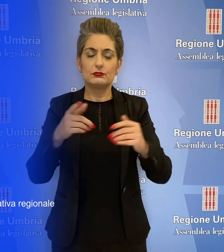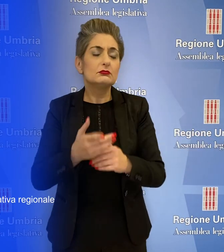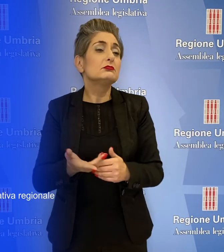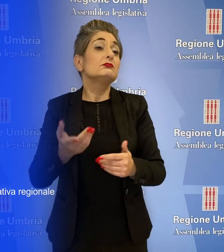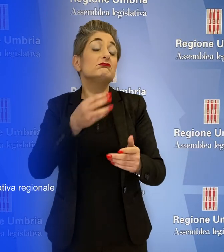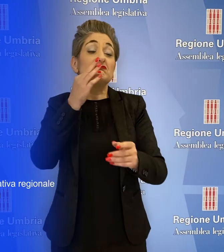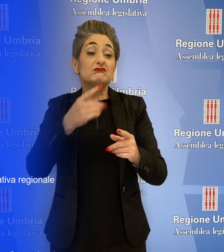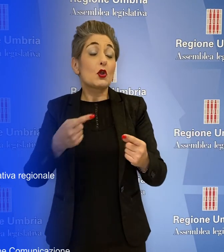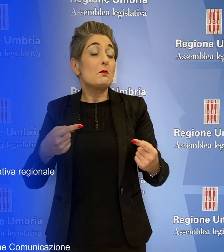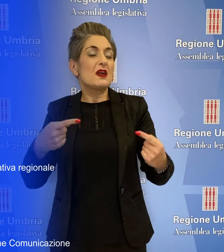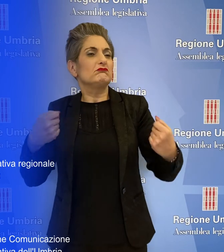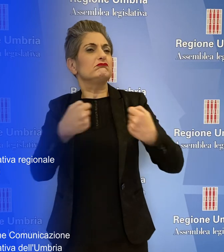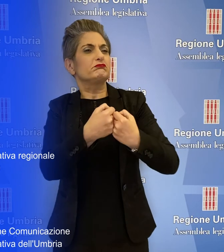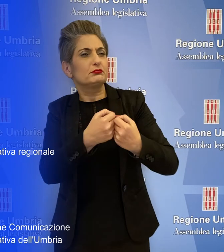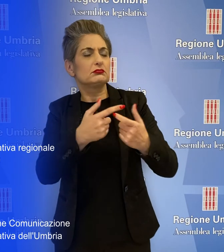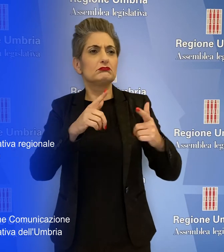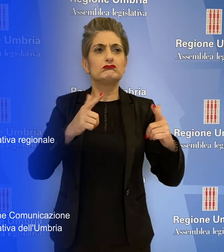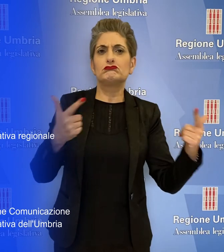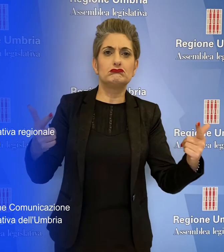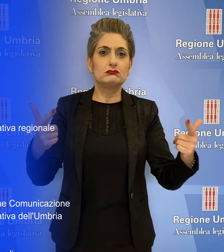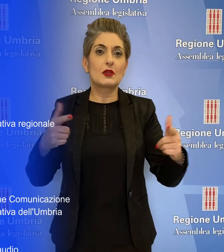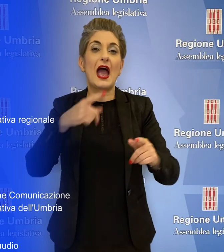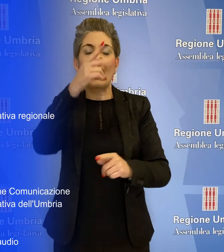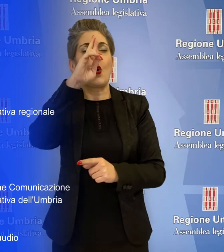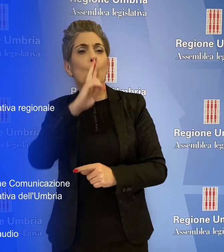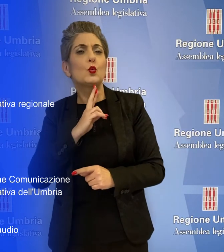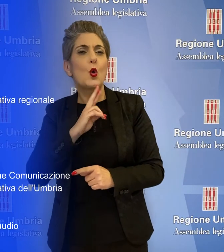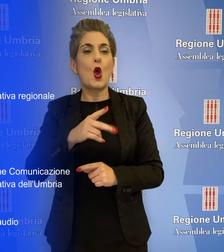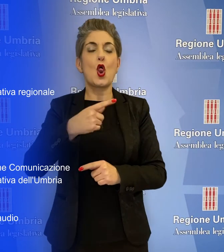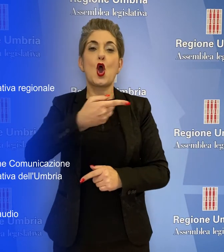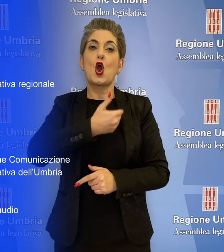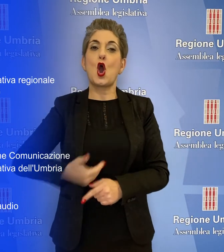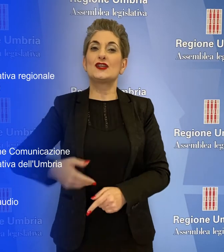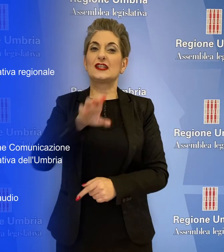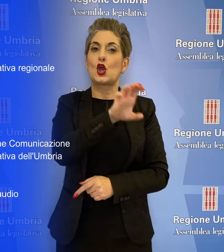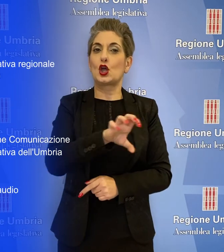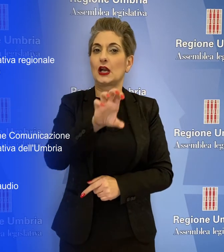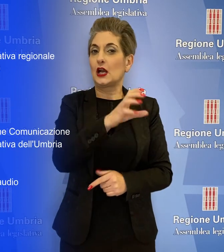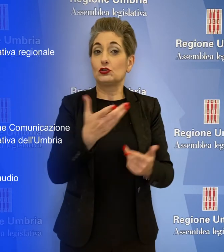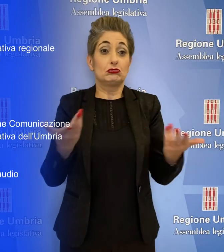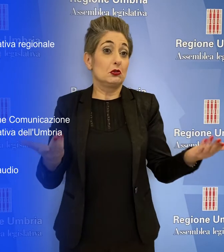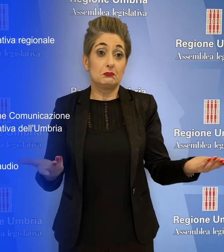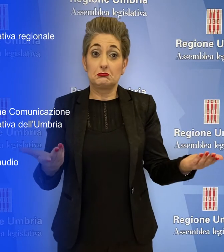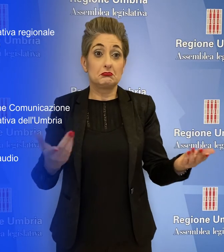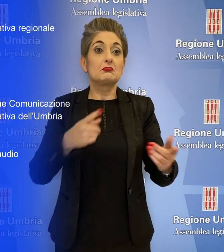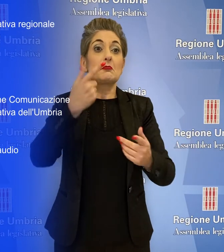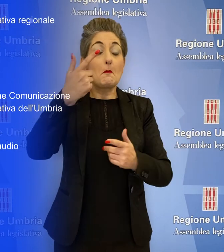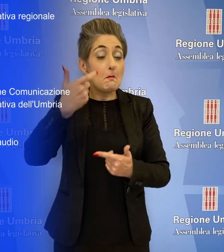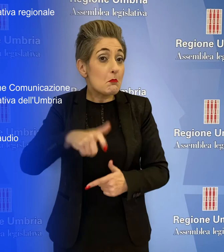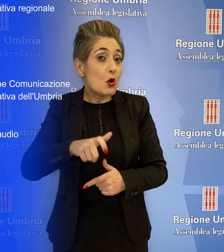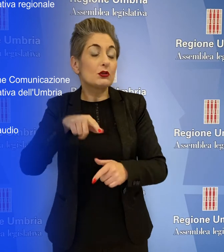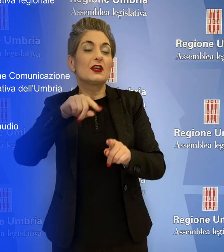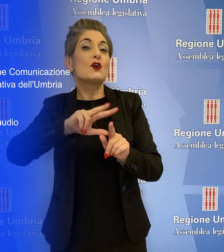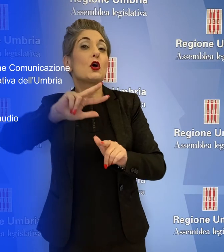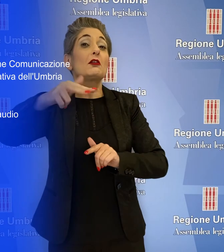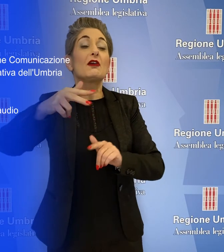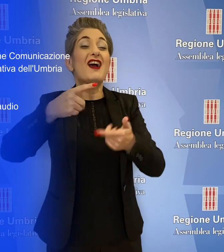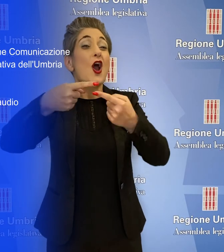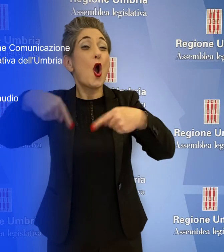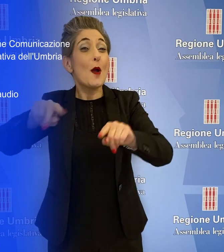pubblica e non c'è conflitto neppure con il ruolo di consigliere regionale dato che la terza